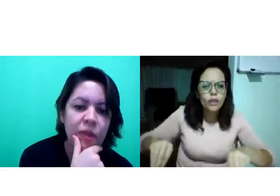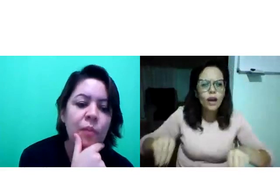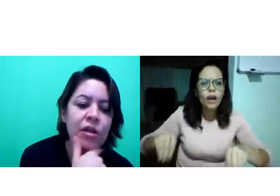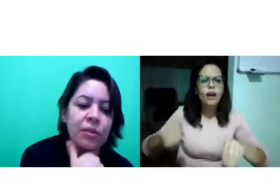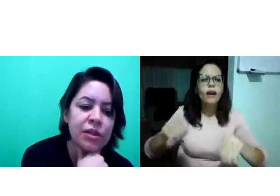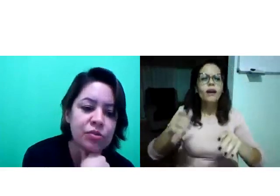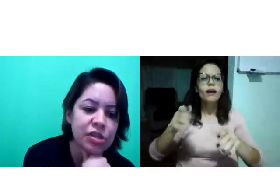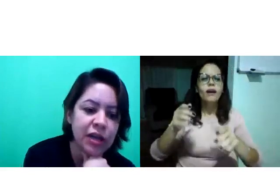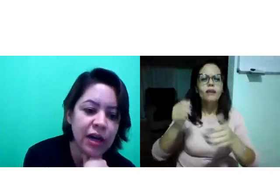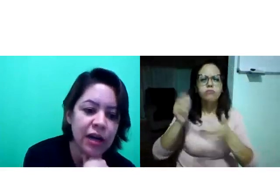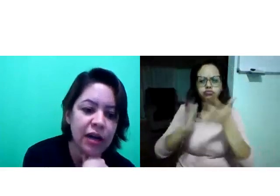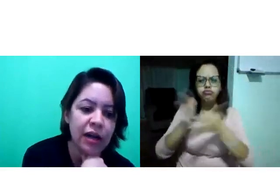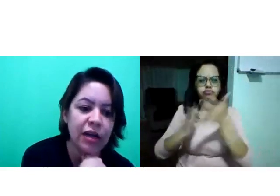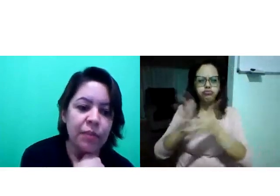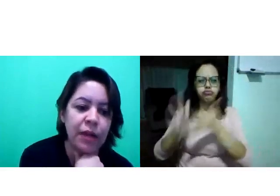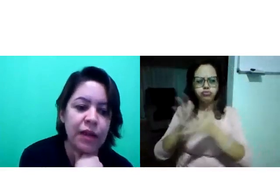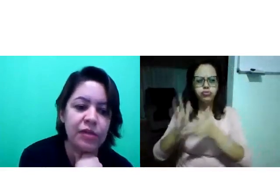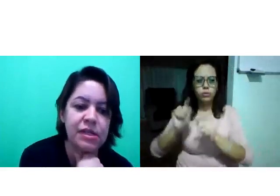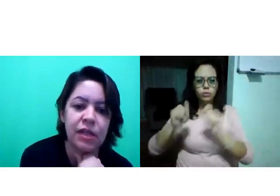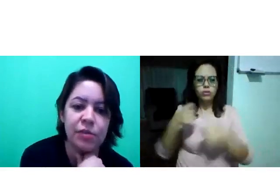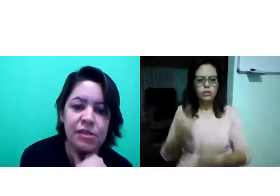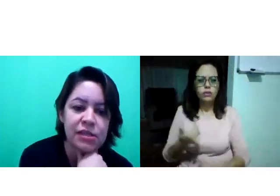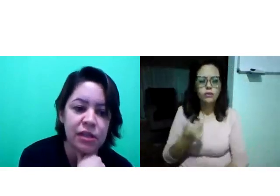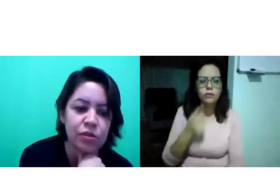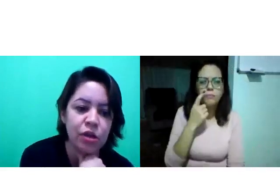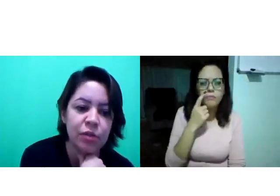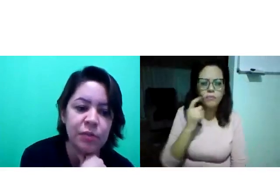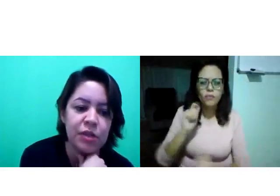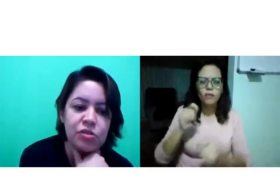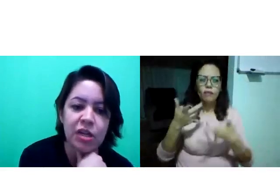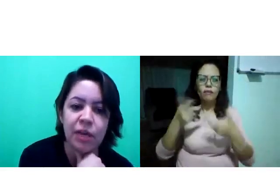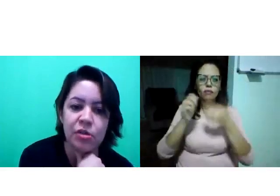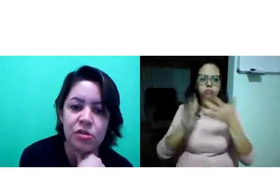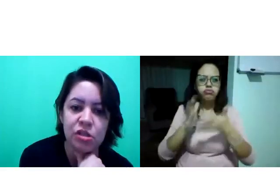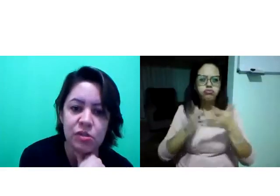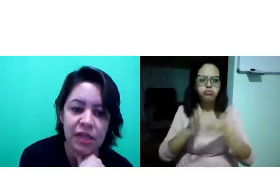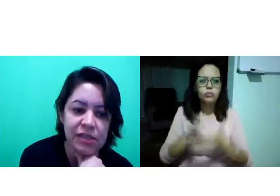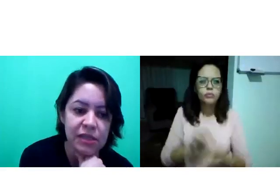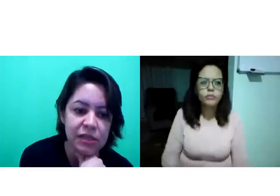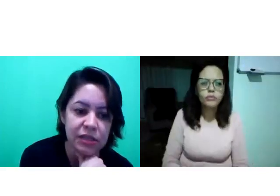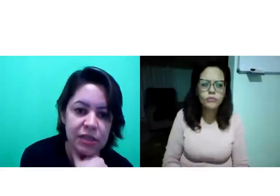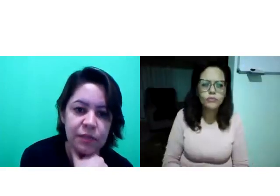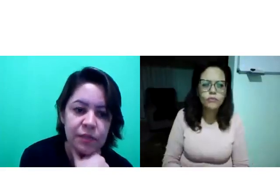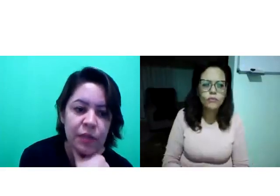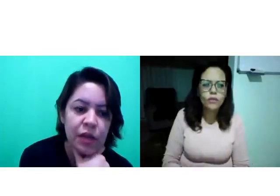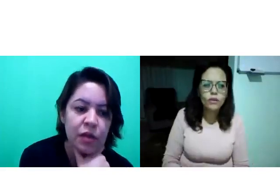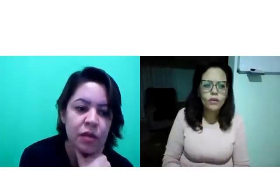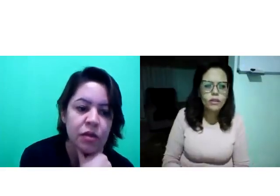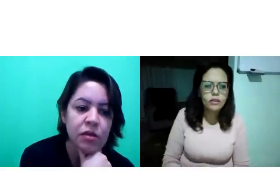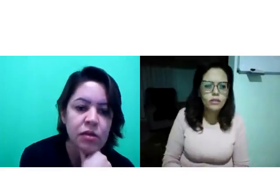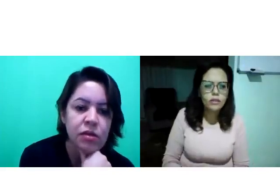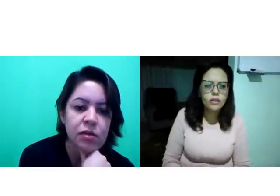Pode prejudicar... Para facilitar o processo tradutório, pode prejudicar a prosódia do sinalizante...